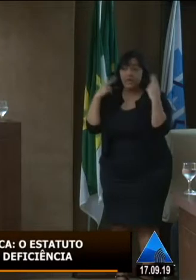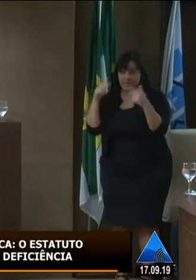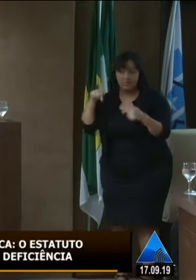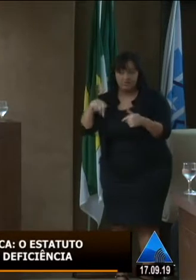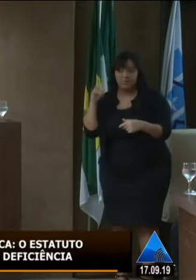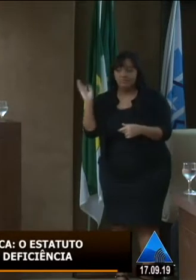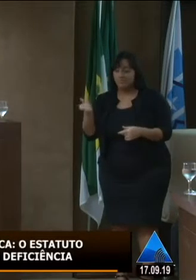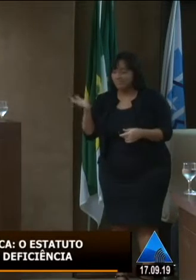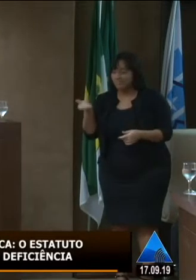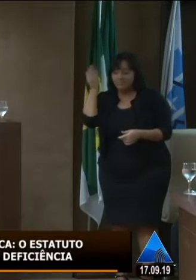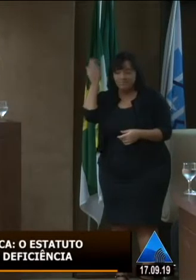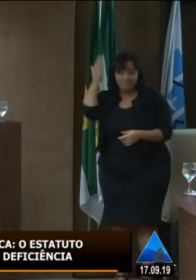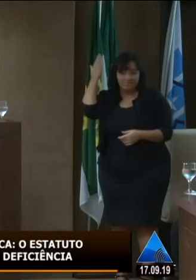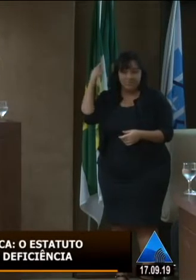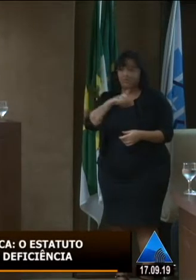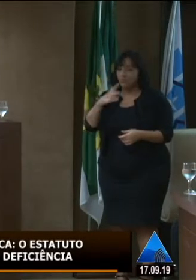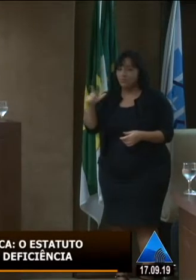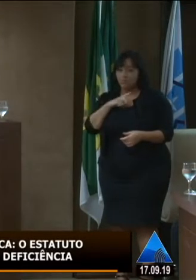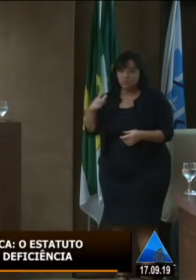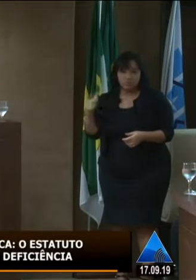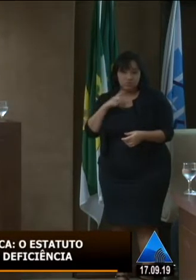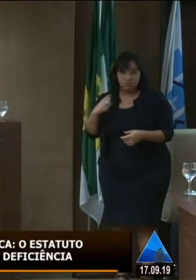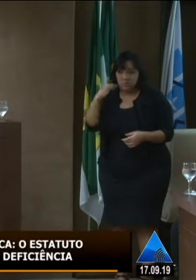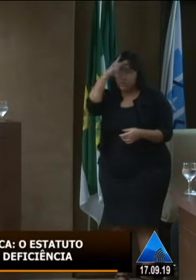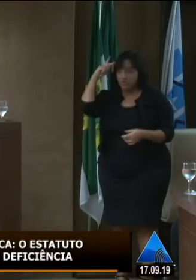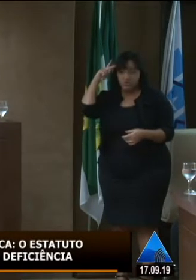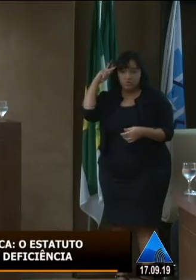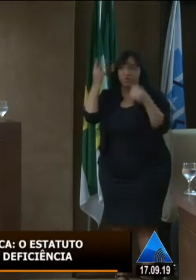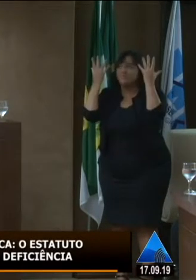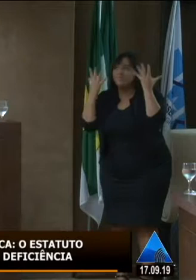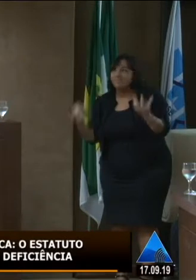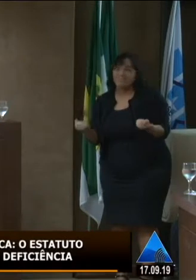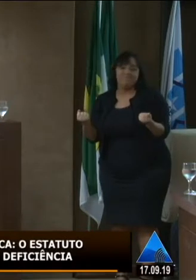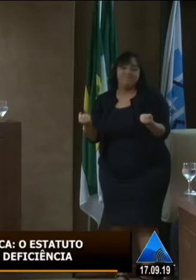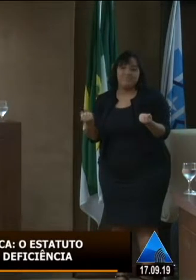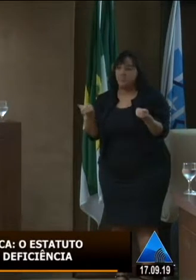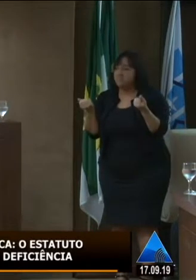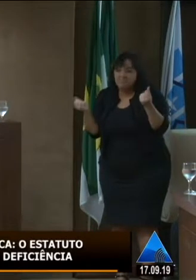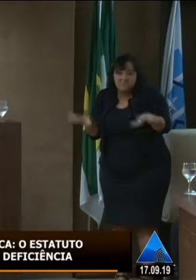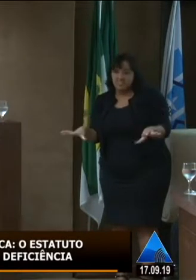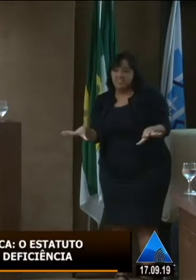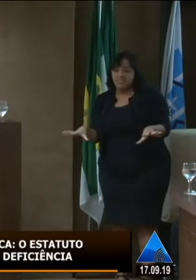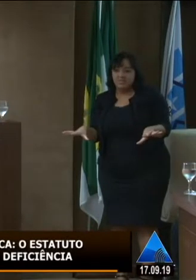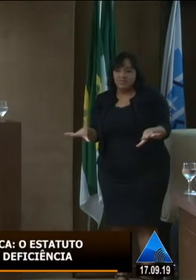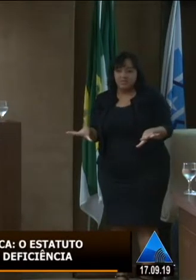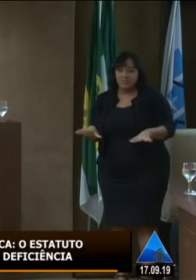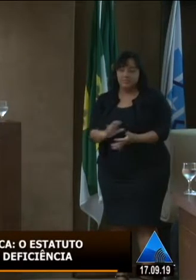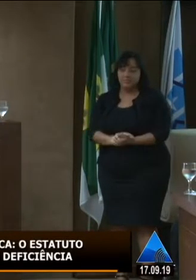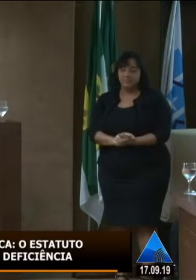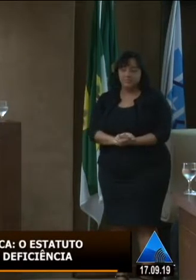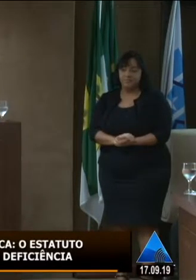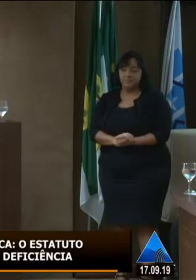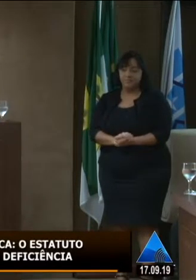nós não tínhamos pares nem a vontade de fazer. Certo? Então,